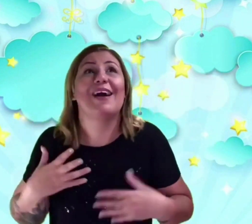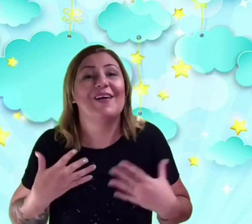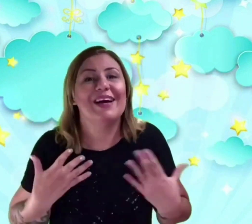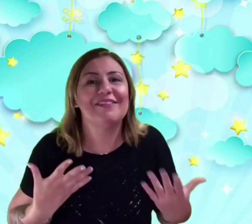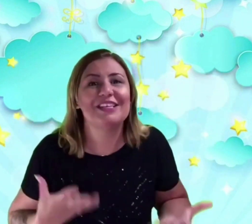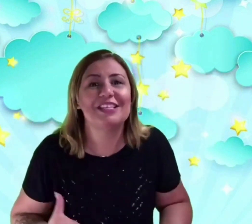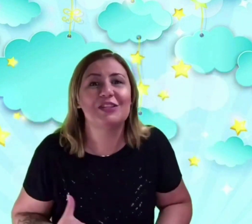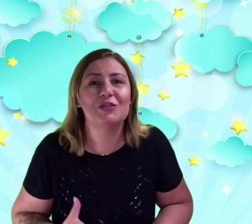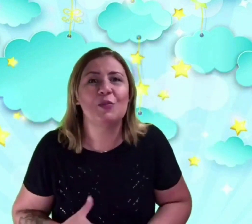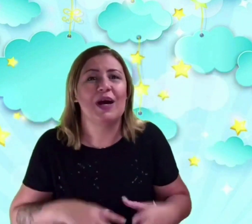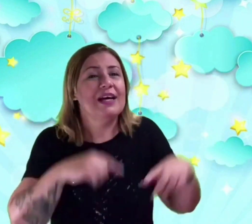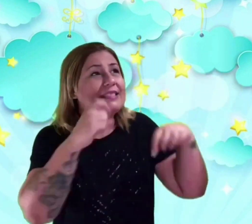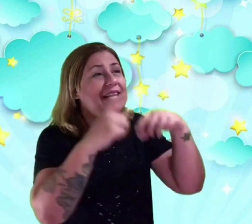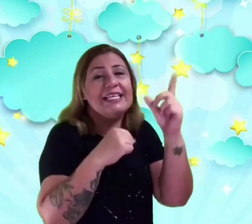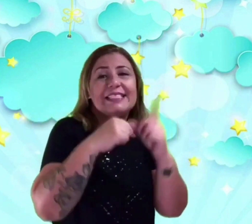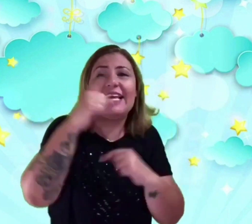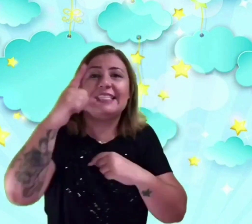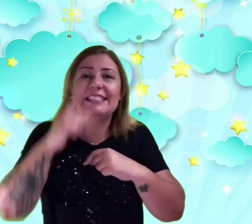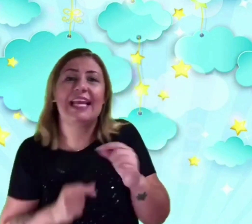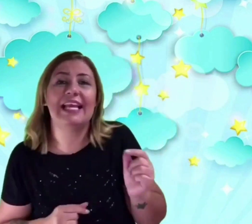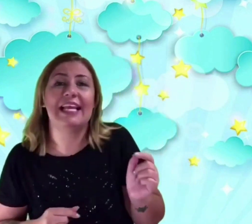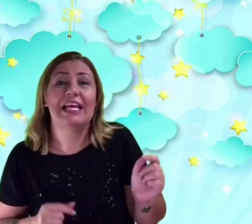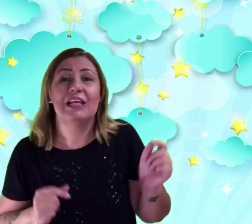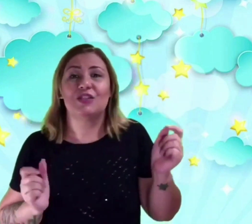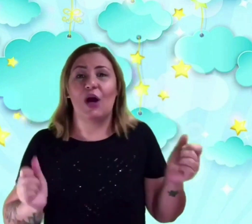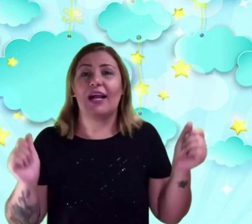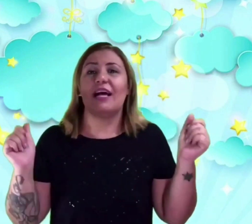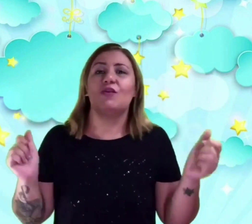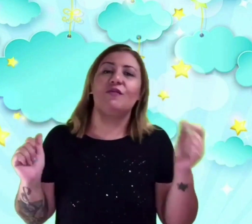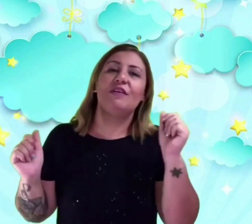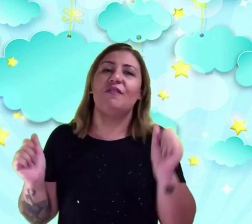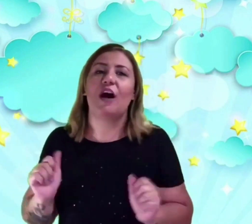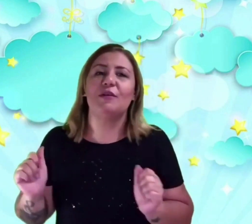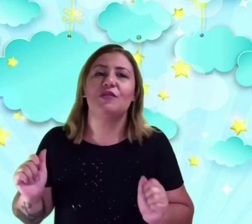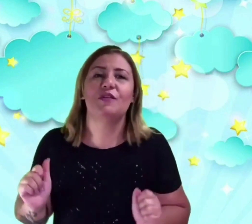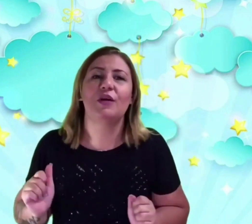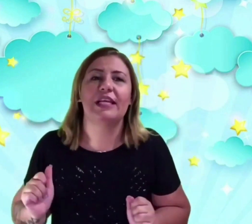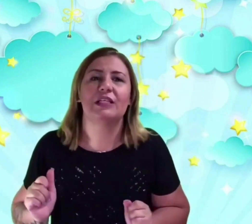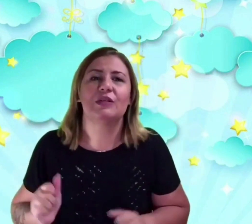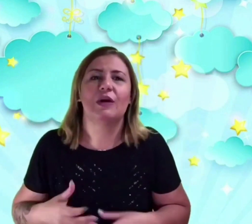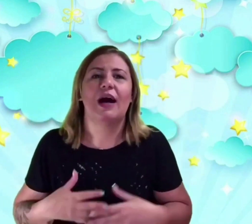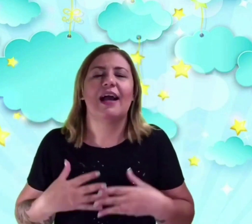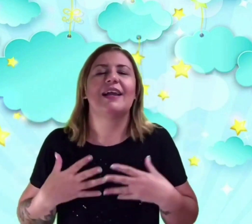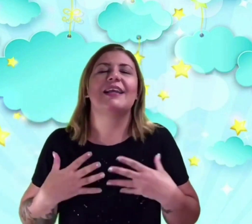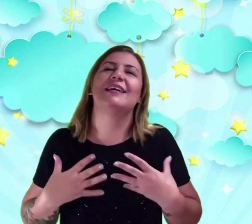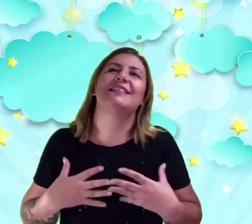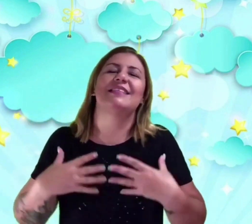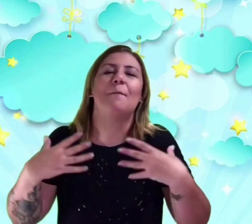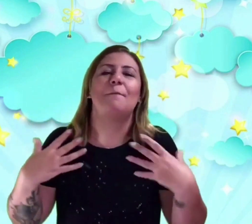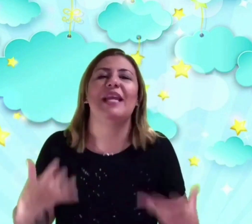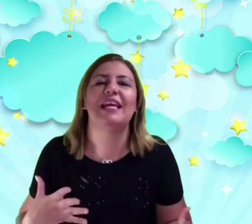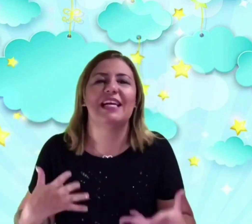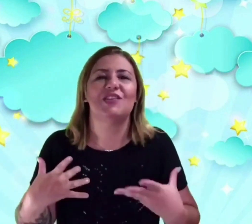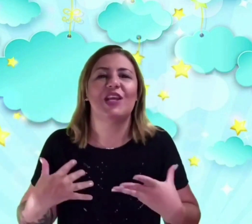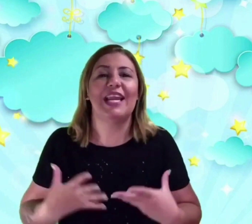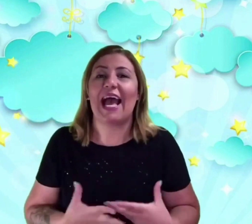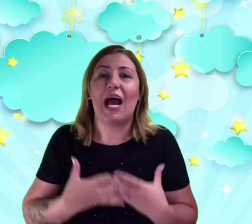Agora é a vez da tuba. Tling, tling, tling. Toca a nuvem em forma de violino. A criança brinca de criar